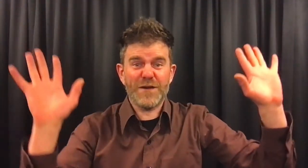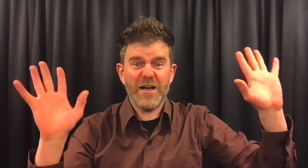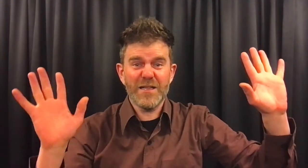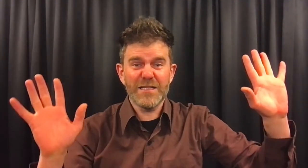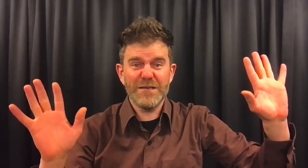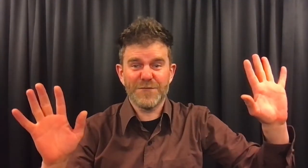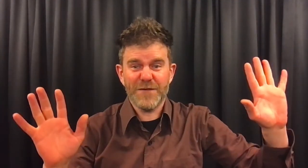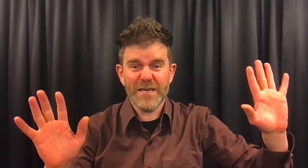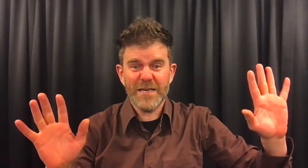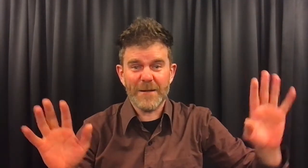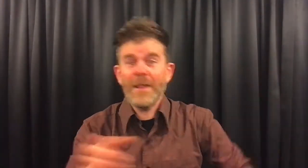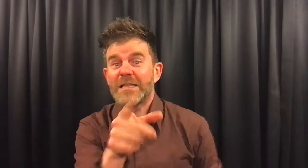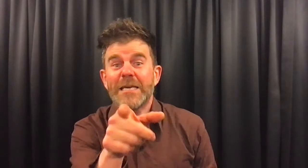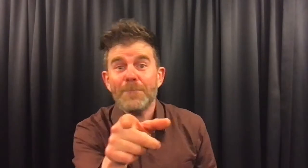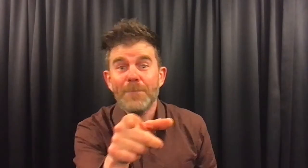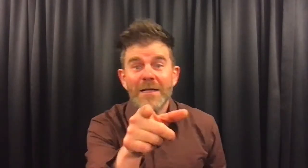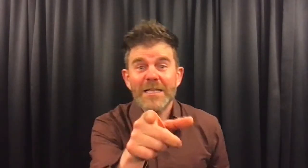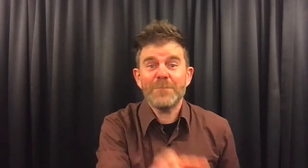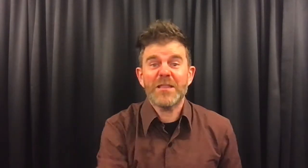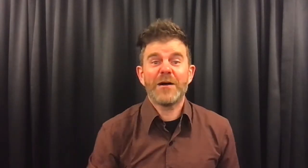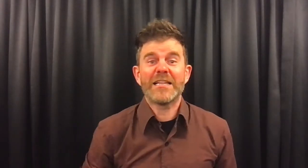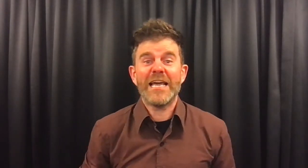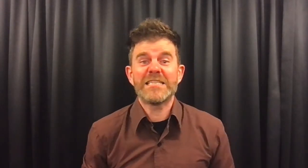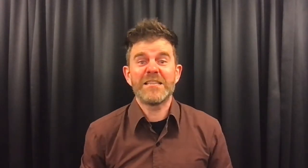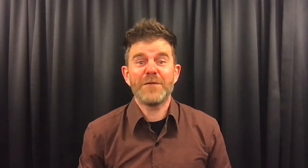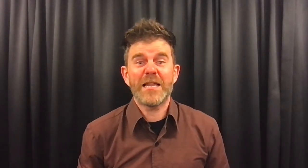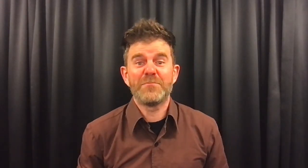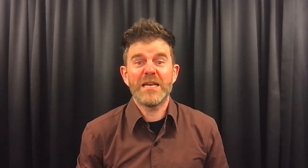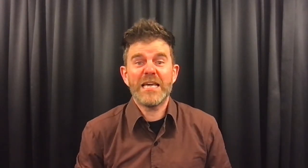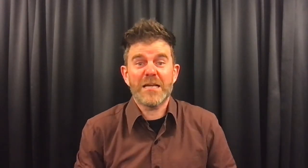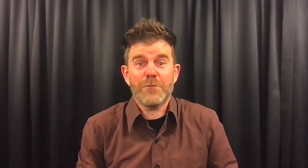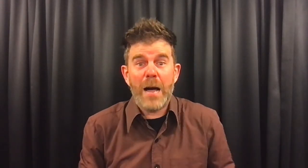al die veren. De kippen, de kippen, dat waren de eerste die weer naar beneden kwamen.